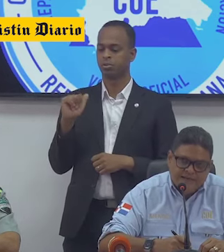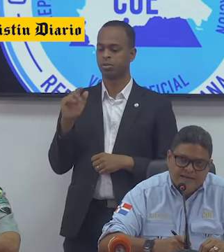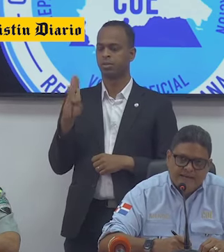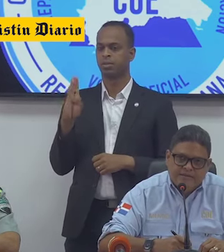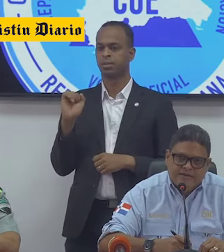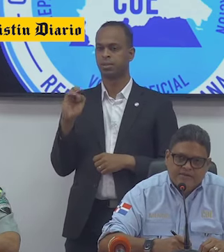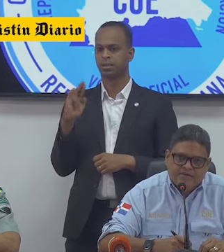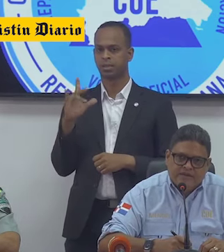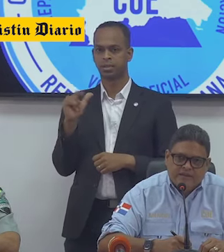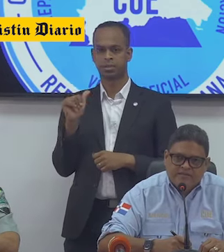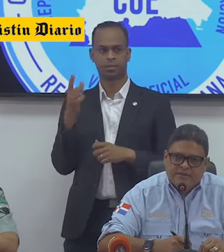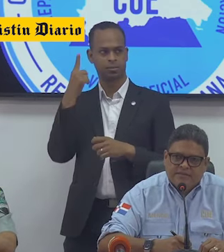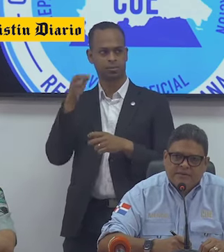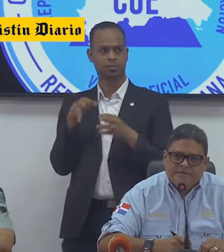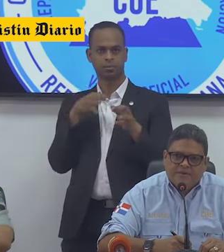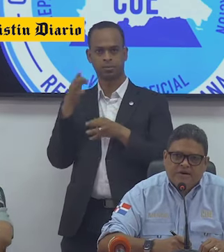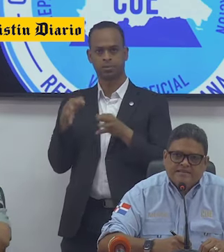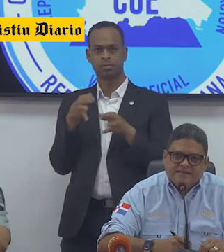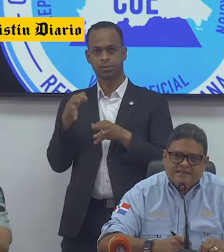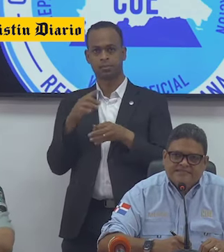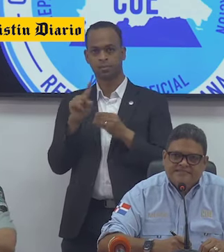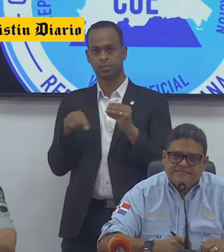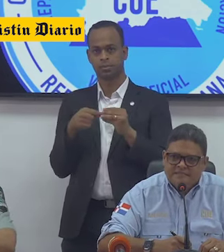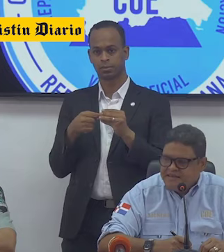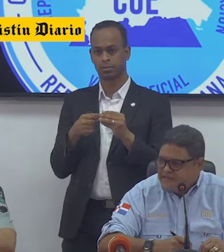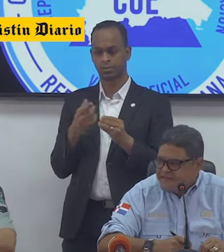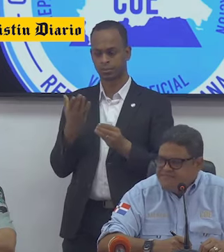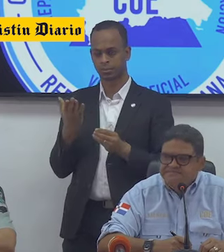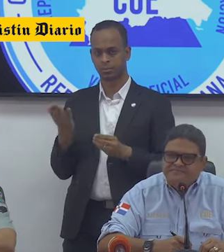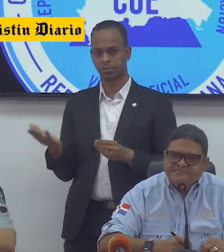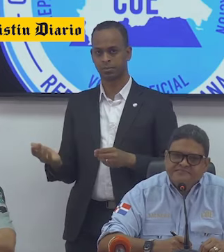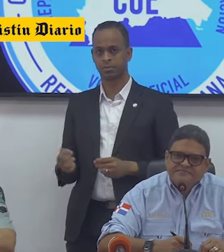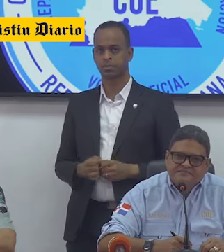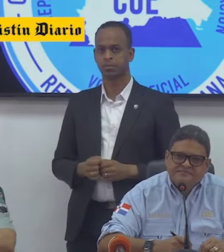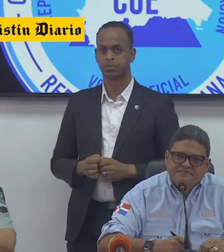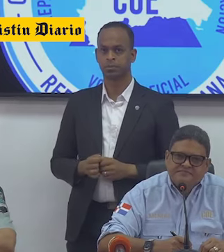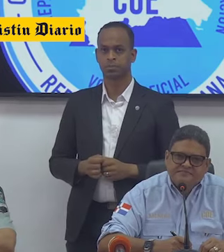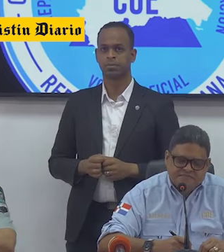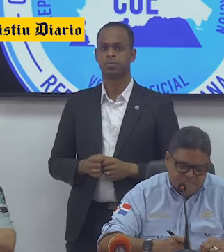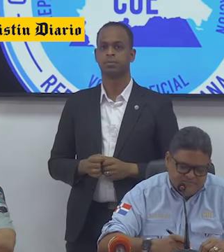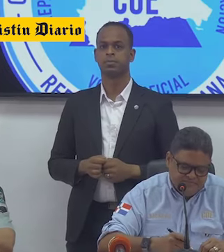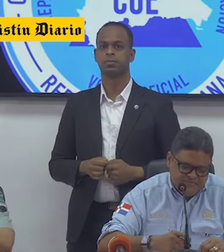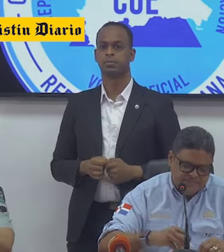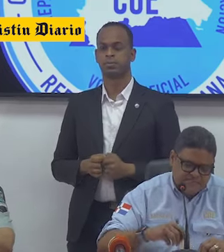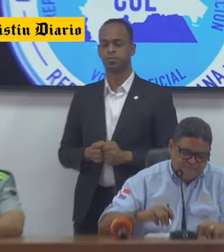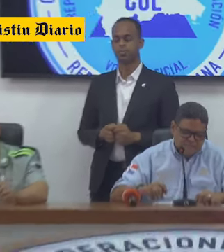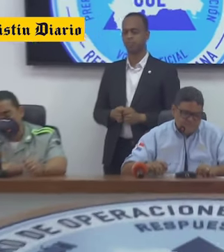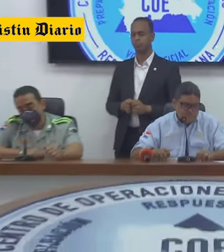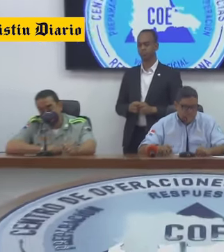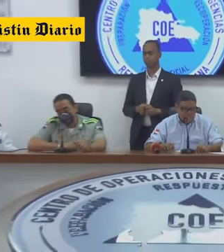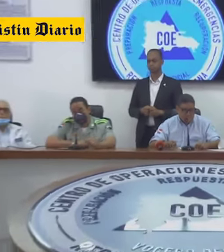para que le dé las explicaciones con relación al tema de los accidentes que está aquí. Sí, muchas gracias. Sí.